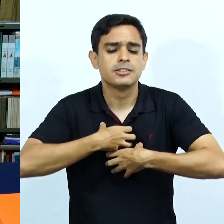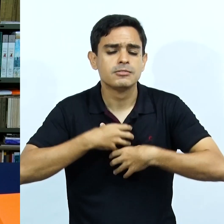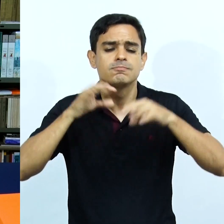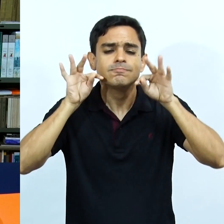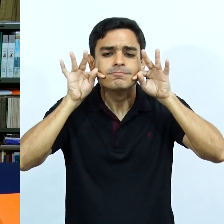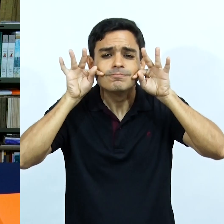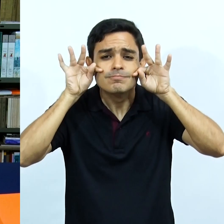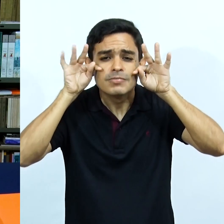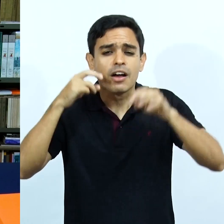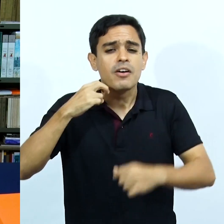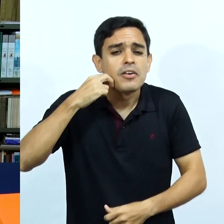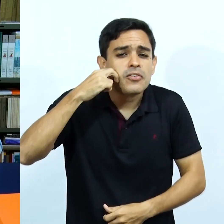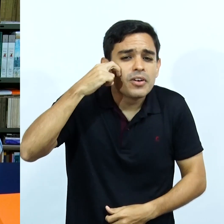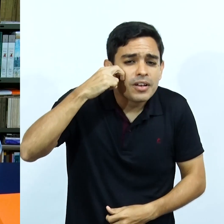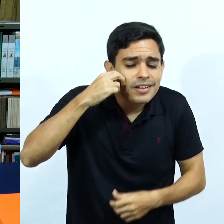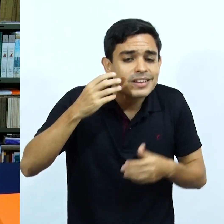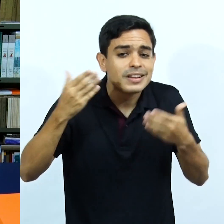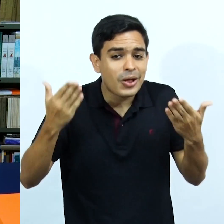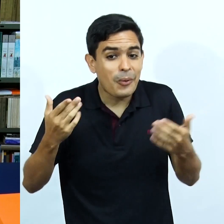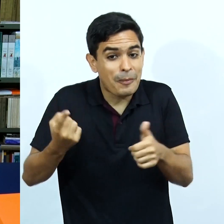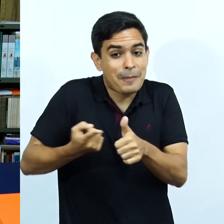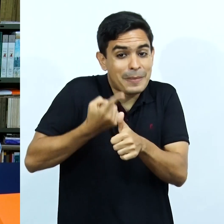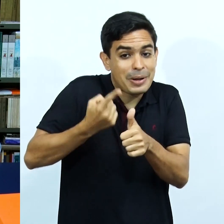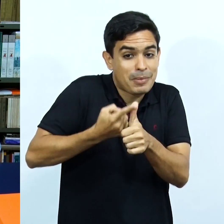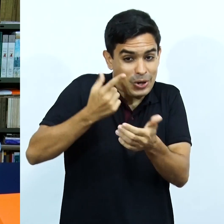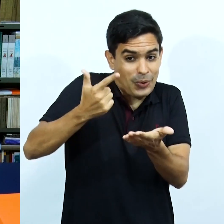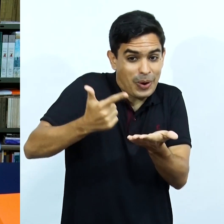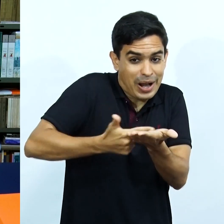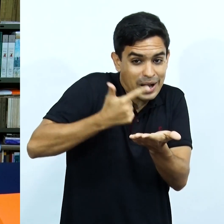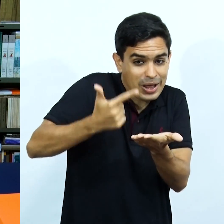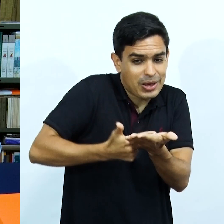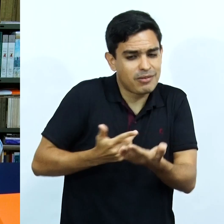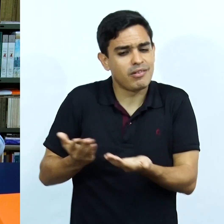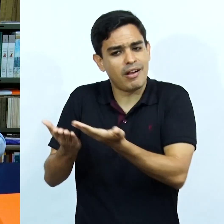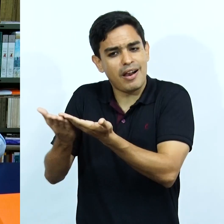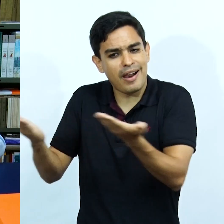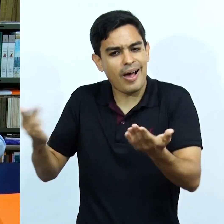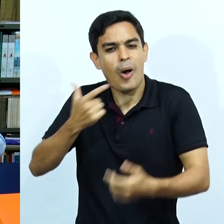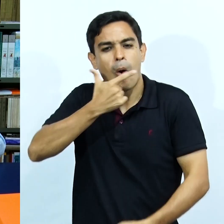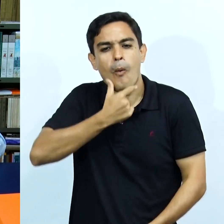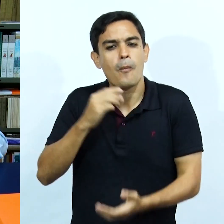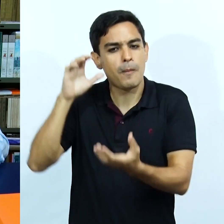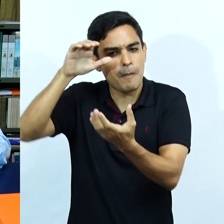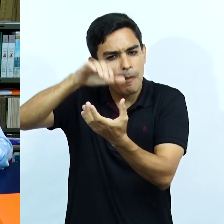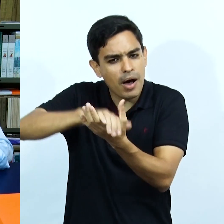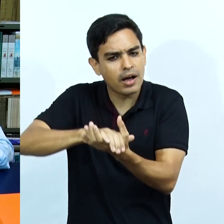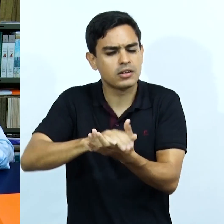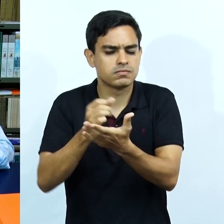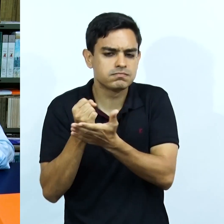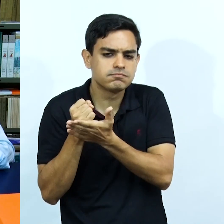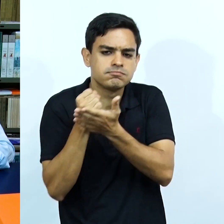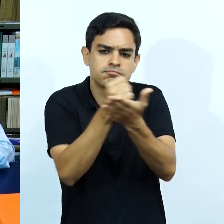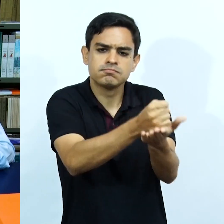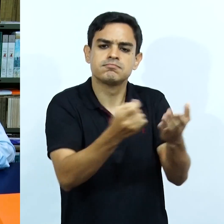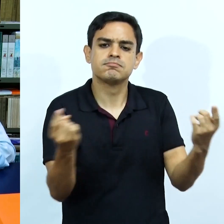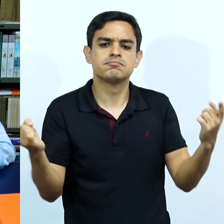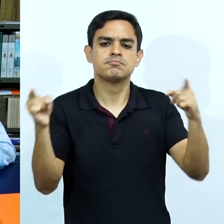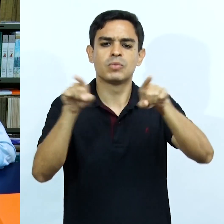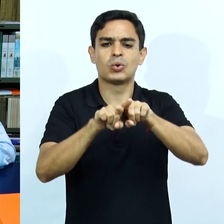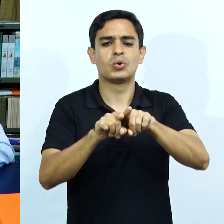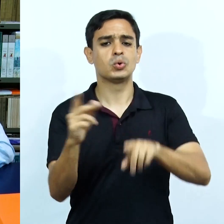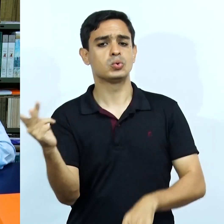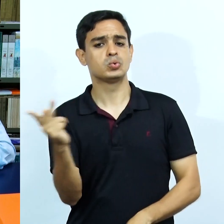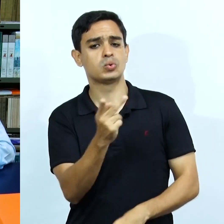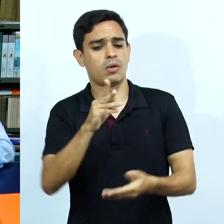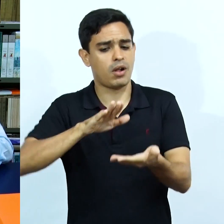Ela era muito tímida, tanto que o primeiro livro, Celso da Silveira, o seu marido, percebendo a grandeza da sua poesia,